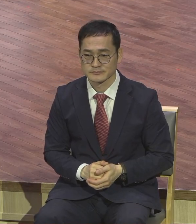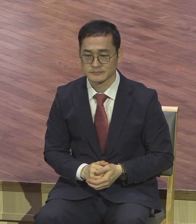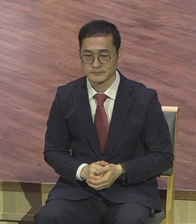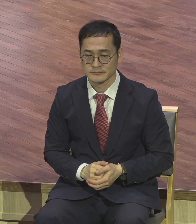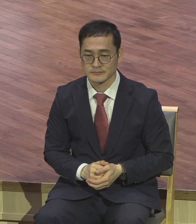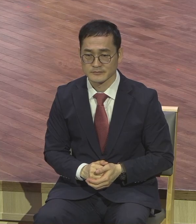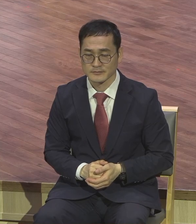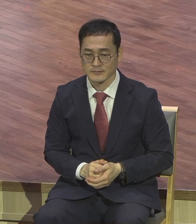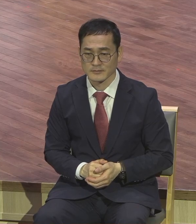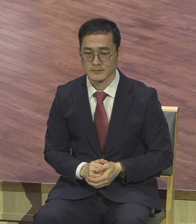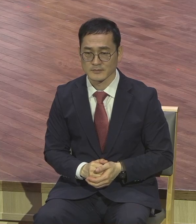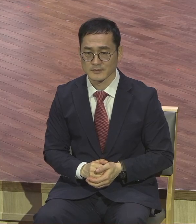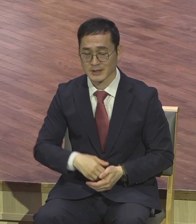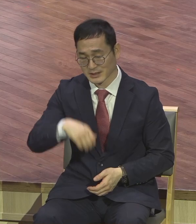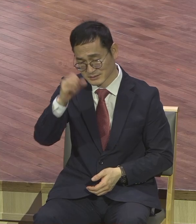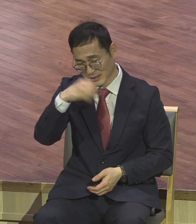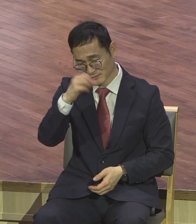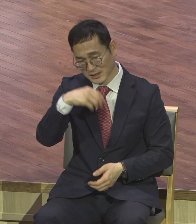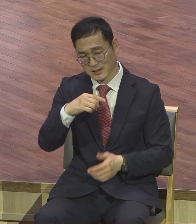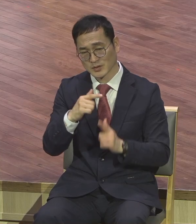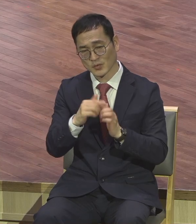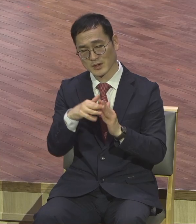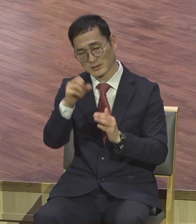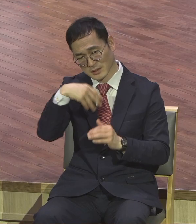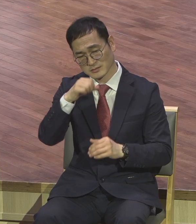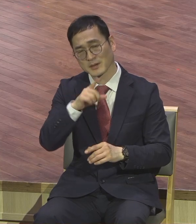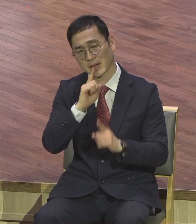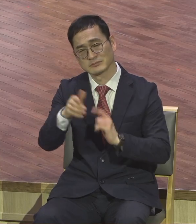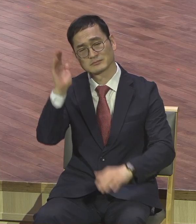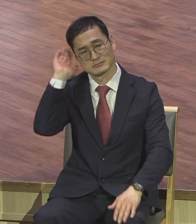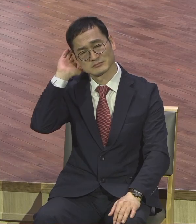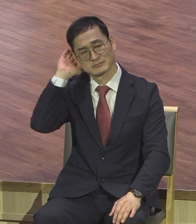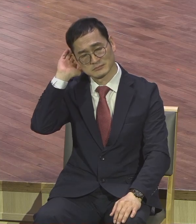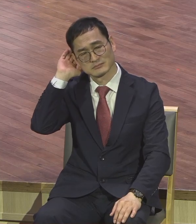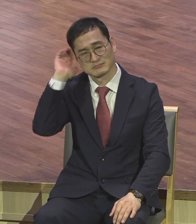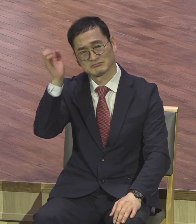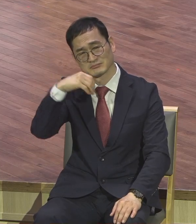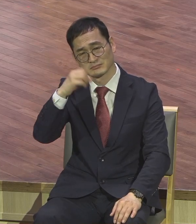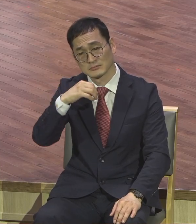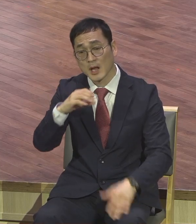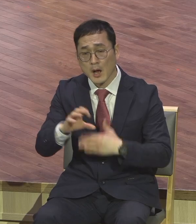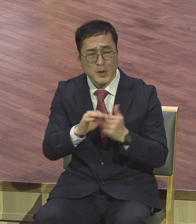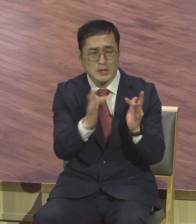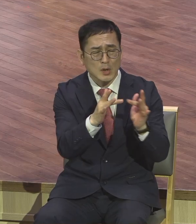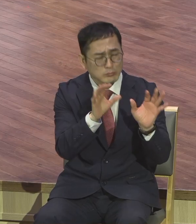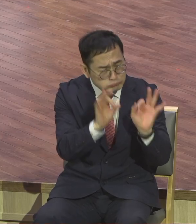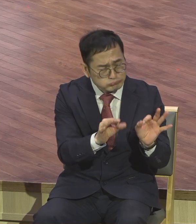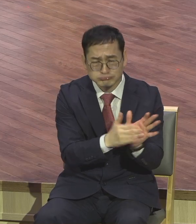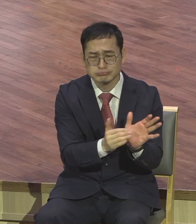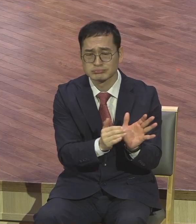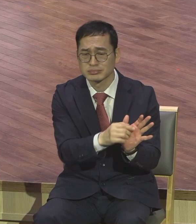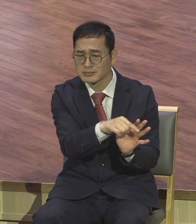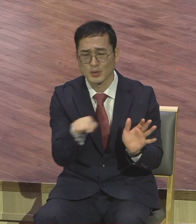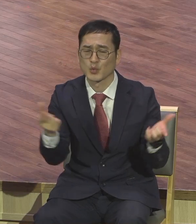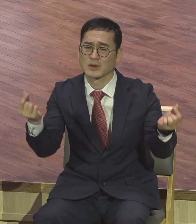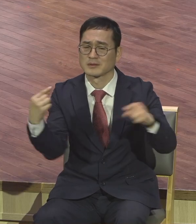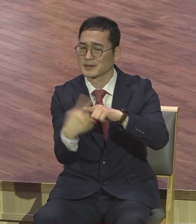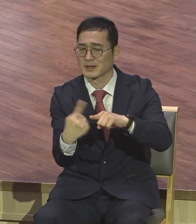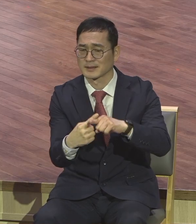그냥 인터넷 보고 천지를 마는데 여러분이 왜 하나의 날 볼수냐 제자 인생은요 결코 무거운 짐이